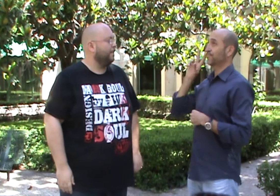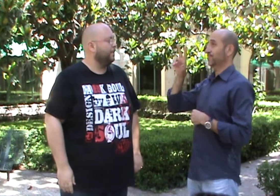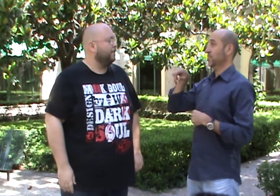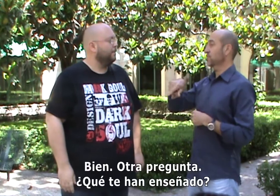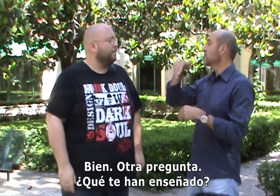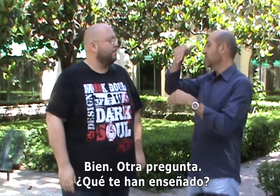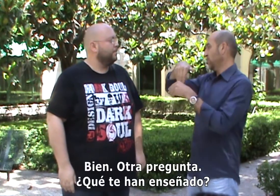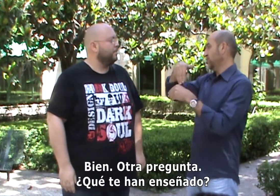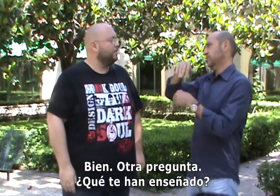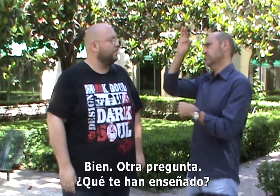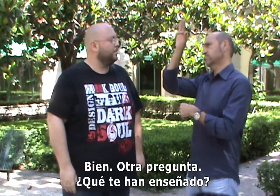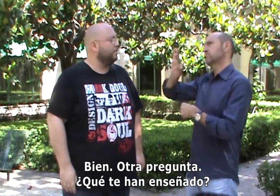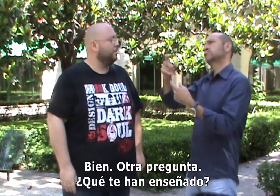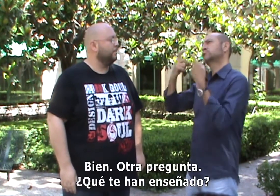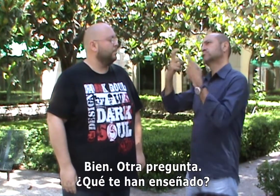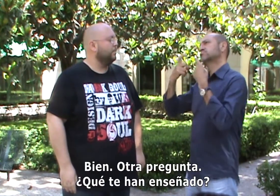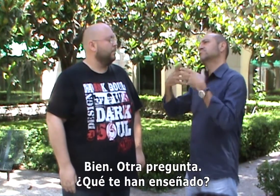Bien, otra pregunta. ¿Qué te han enseñado?